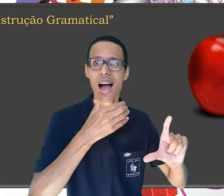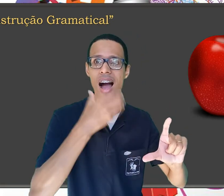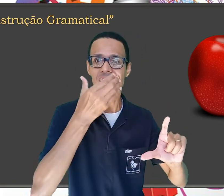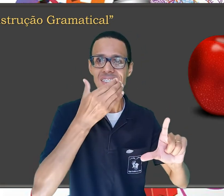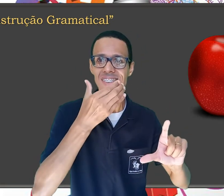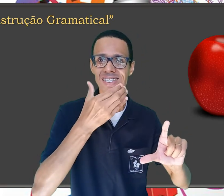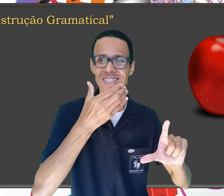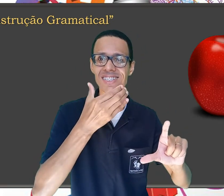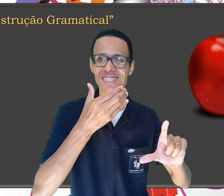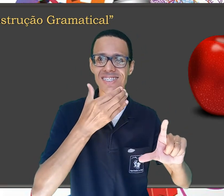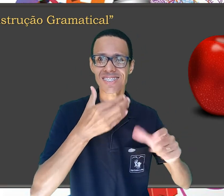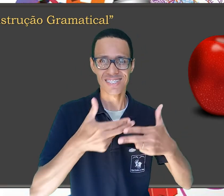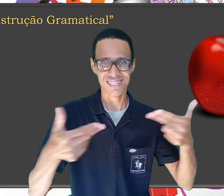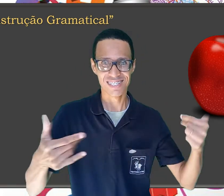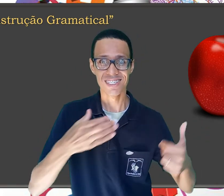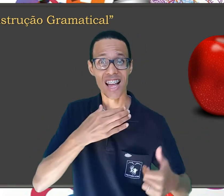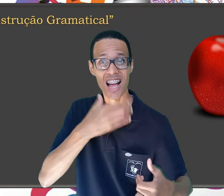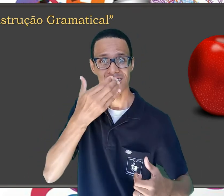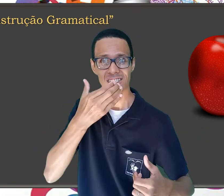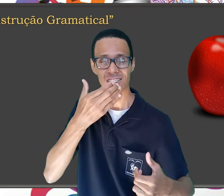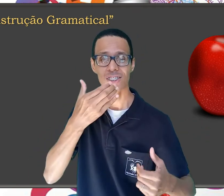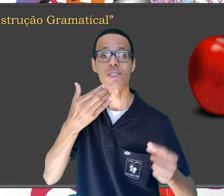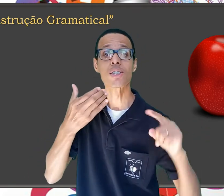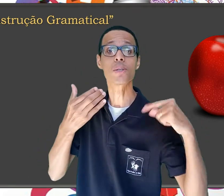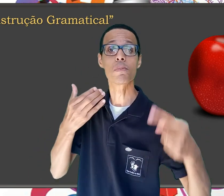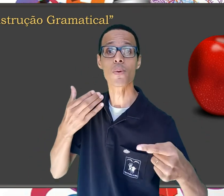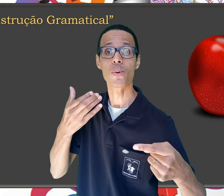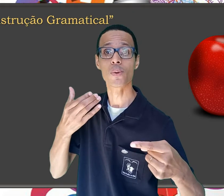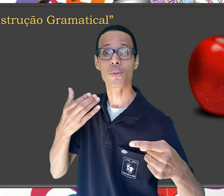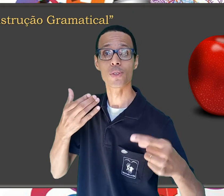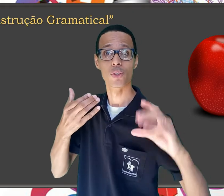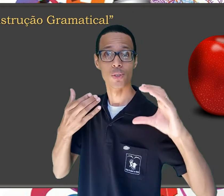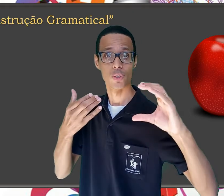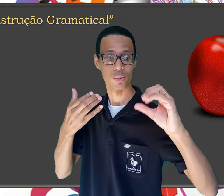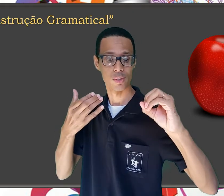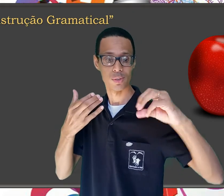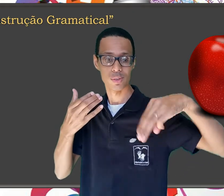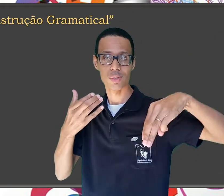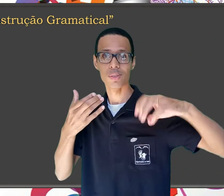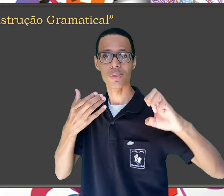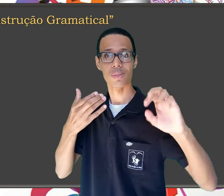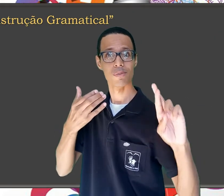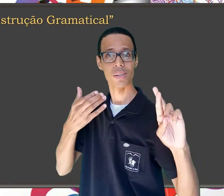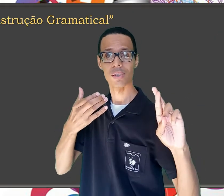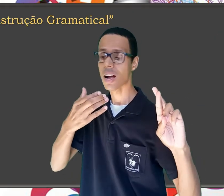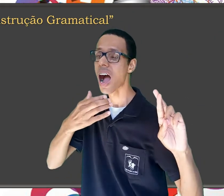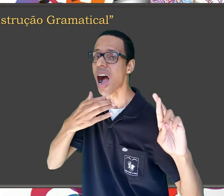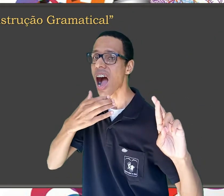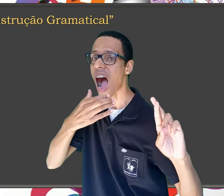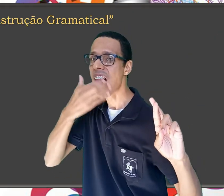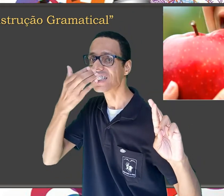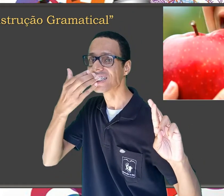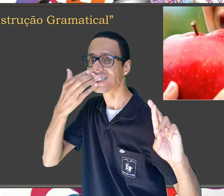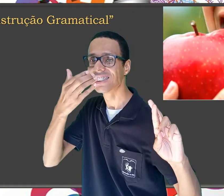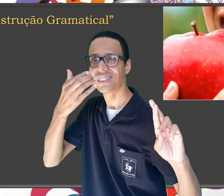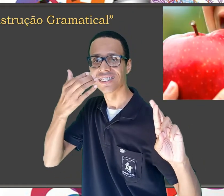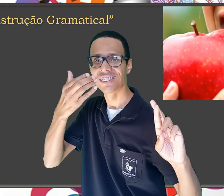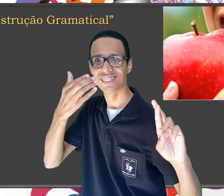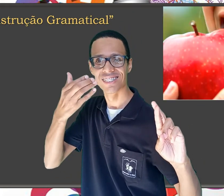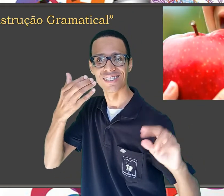O surdo pensa na maçã, depois na ação que fará com ela, ou seja,